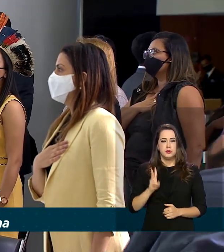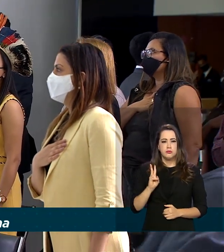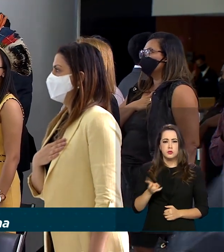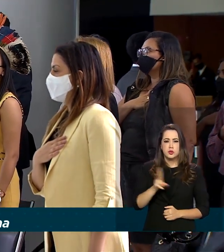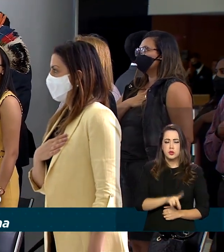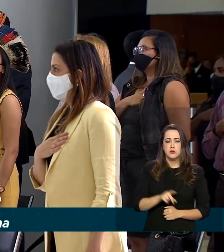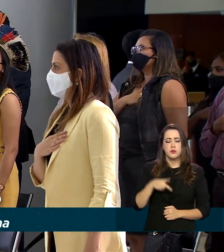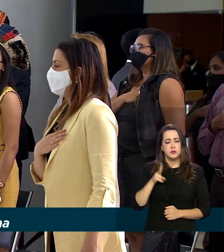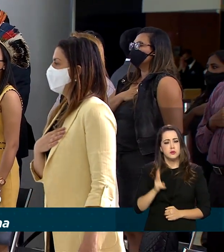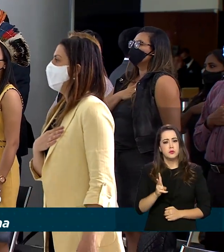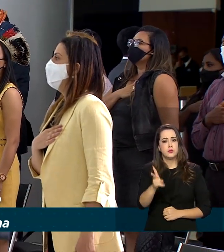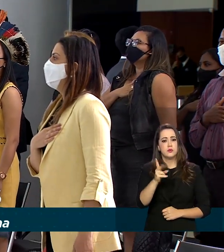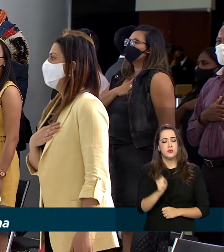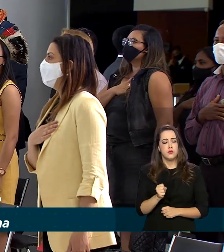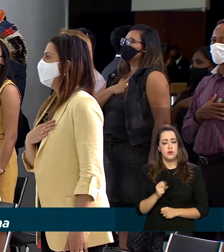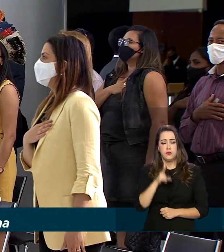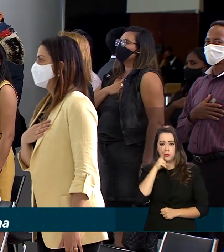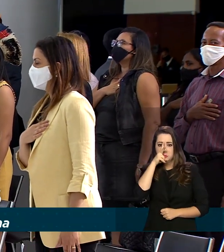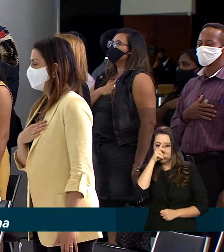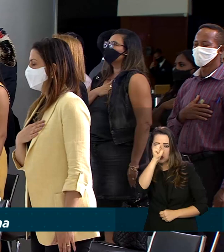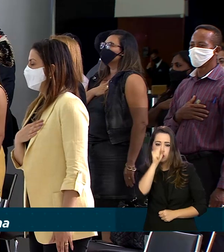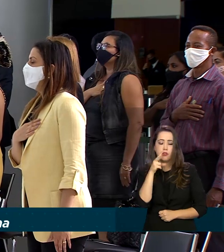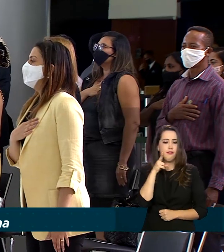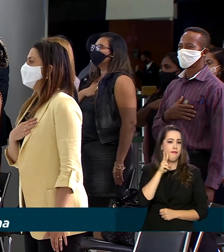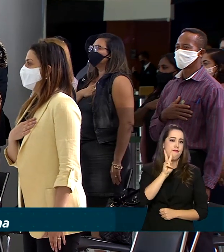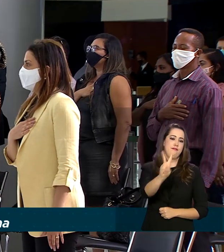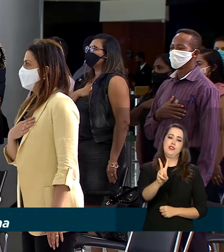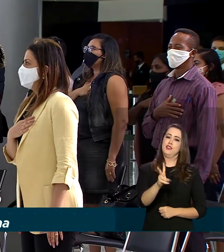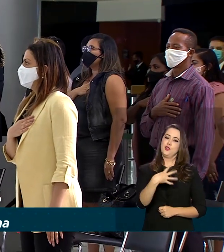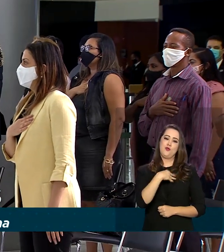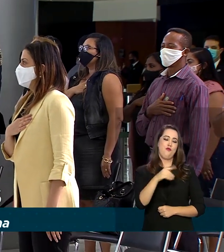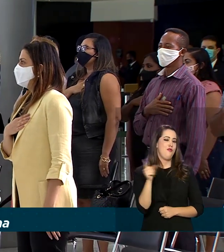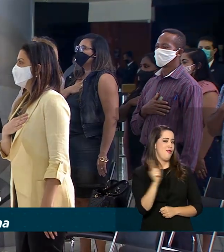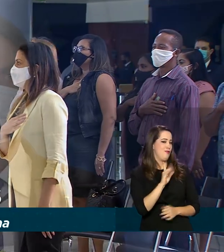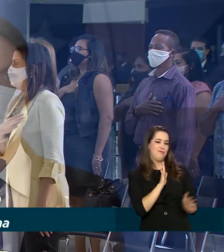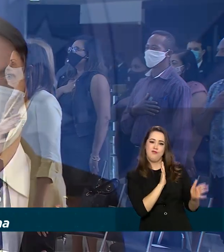futuro, espada e o